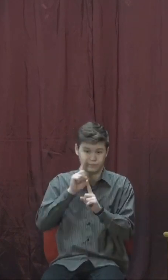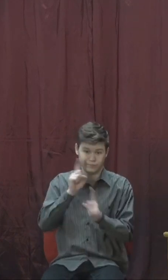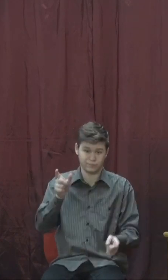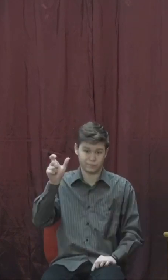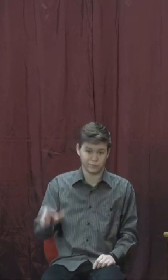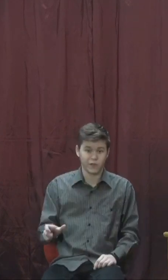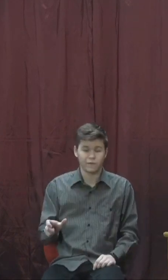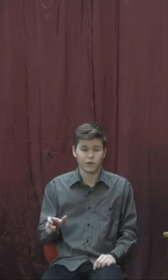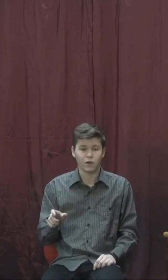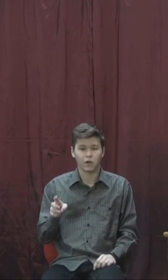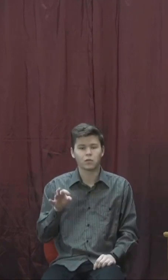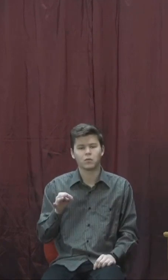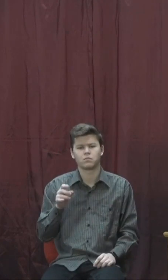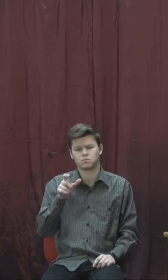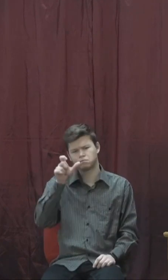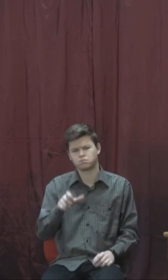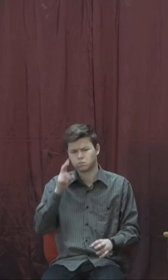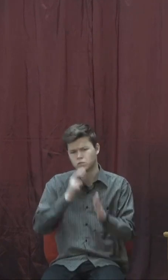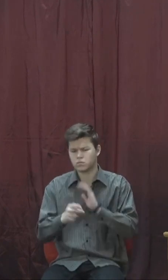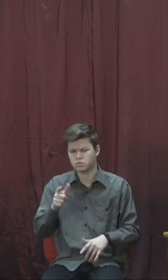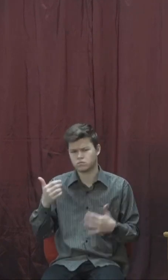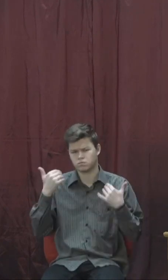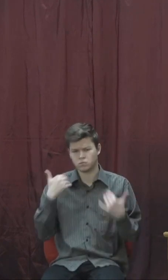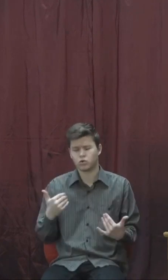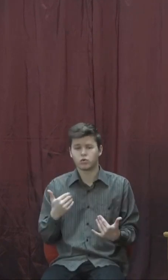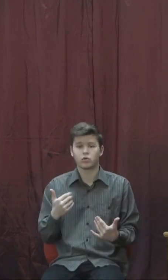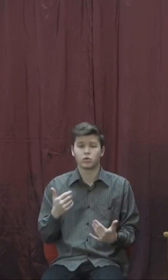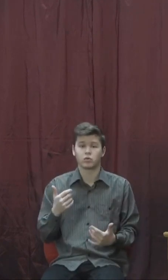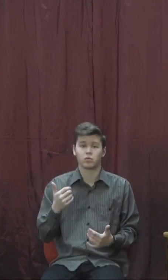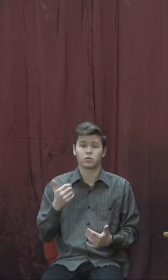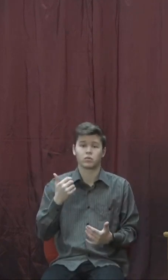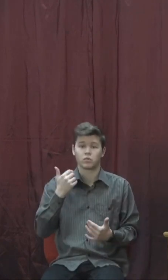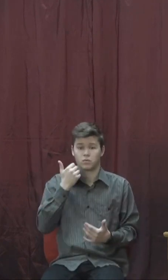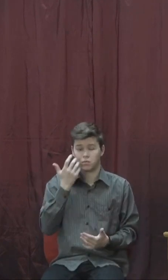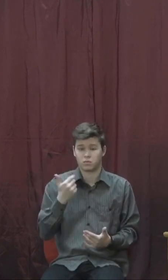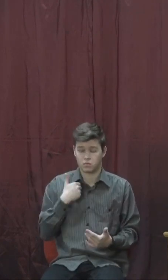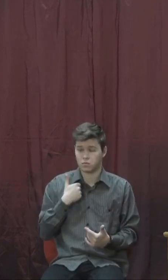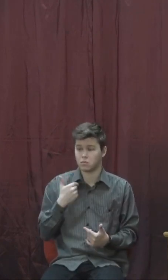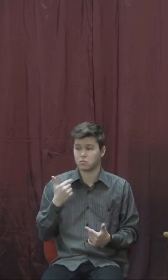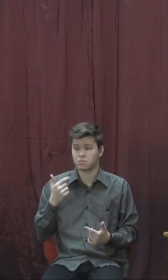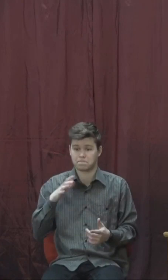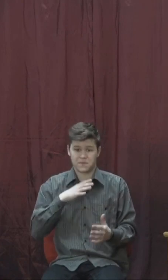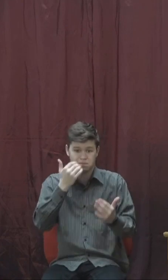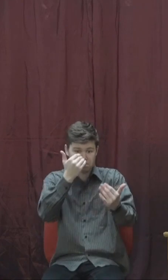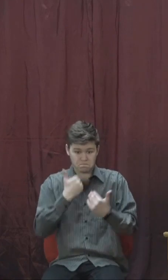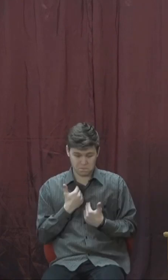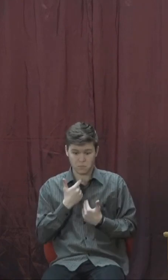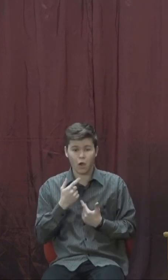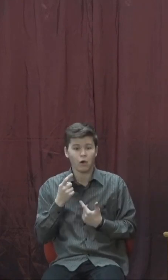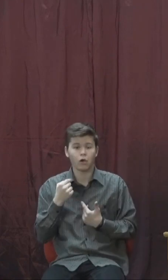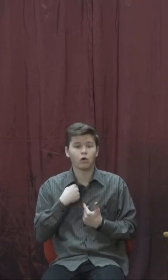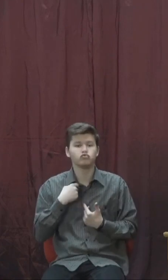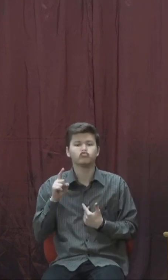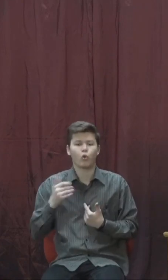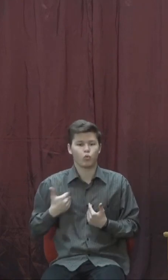він мені подобається. Коли його спитав його наставник, що ти хочеш, він каже, я хочу, щоб дух, який на